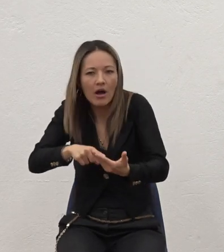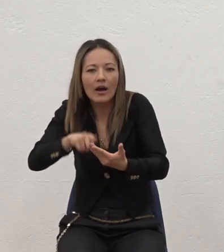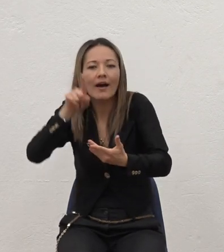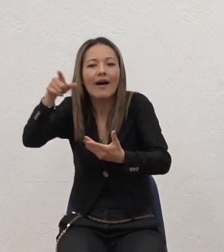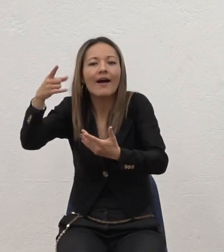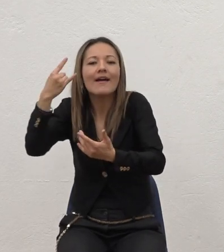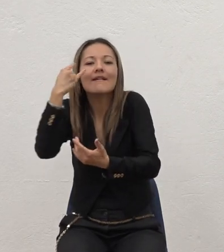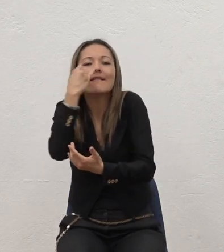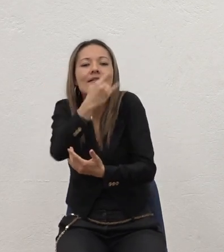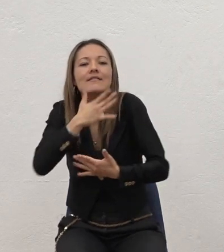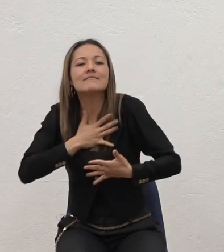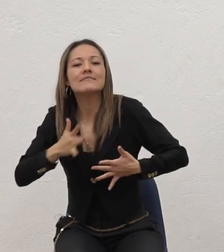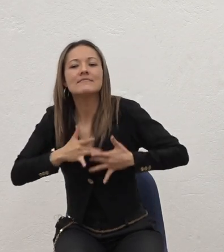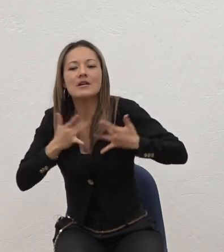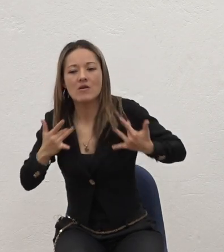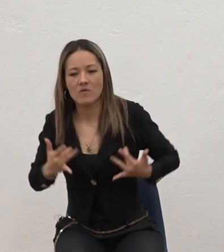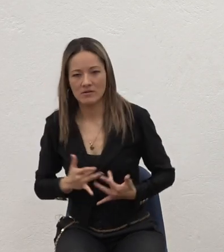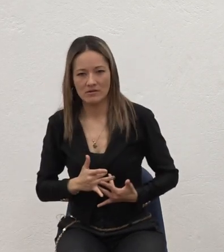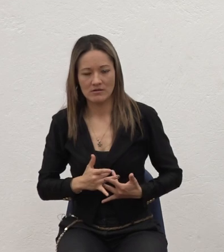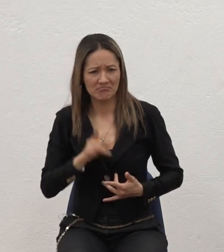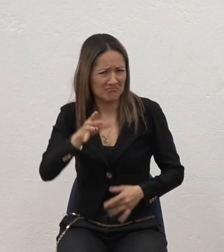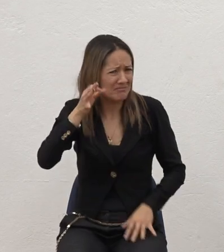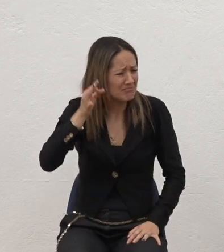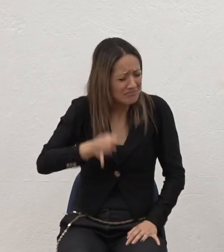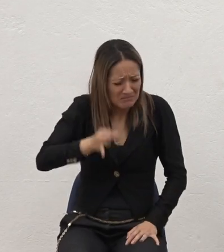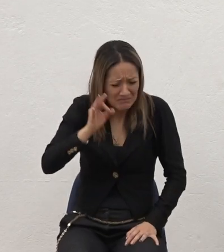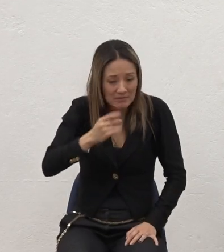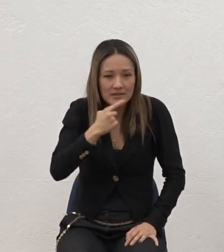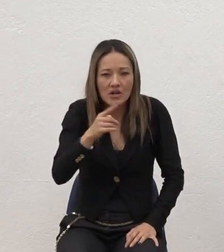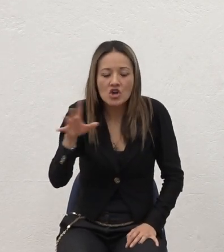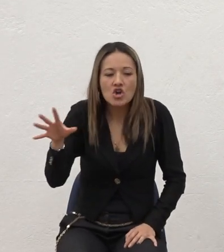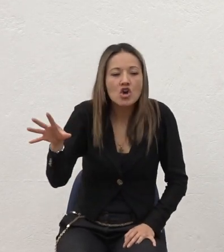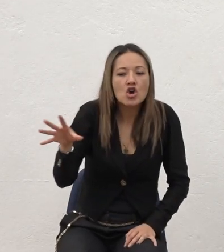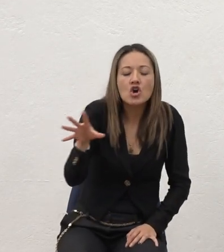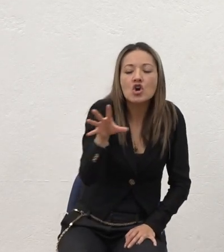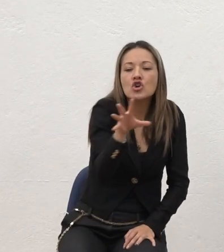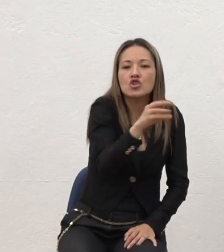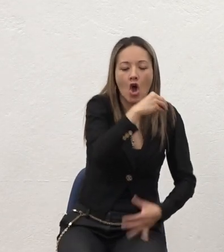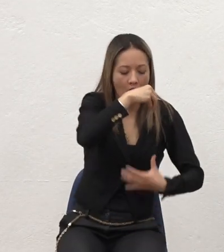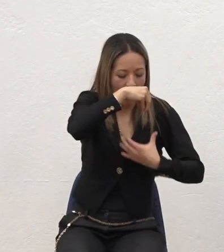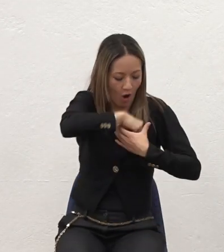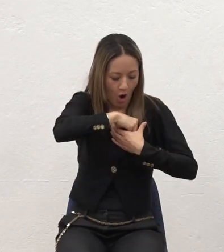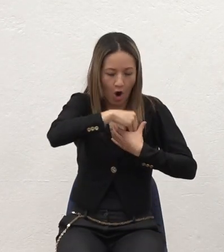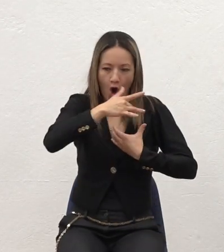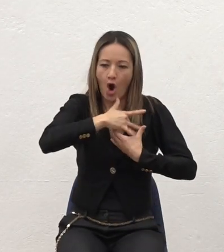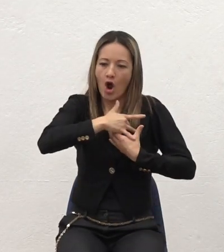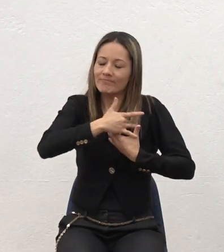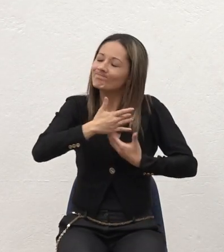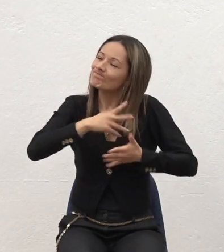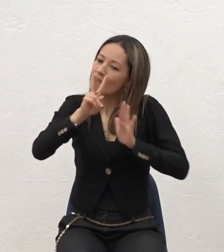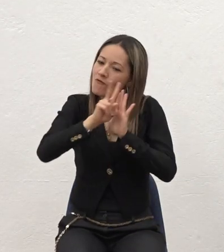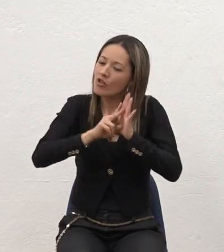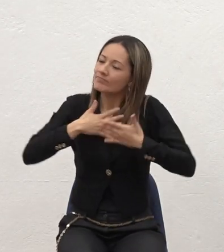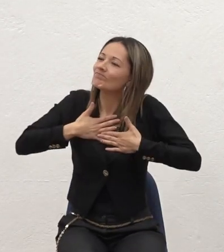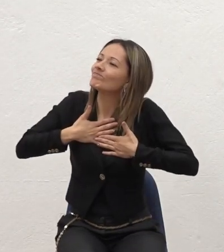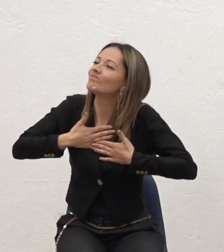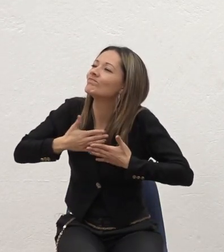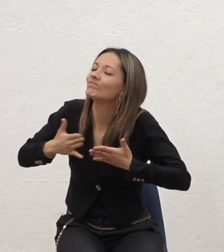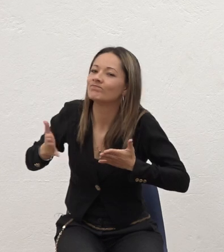que En el nuevo era Si él siempre decía Que todo Tenía que ser Desde el corazón Y voluntariamente Si